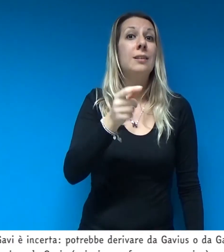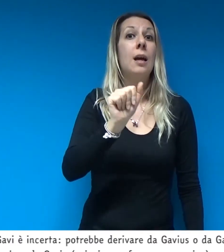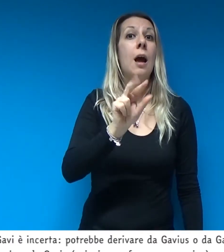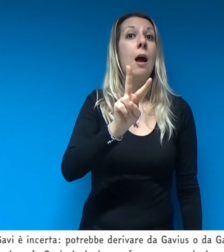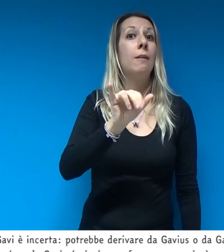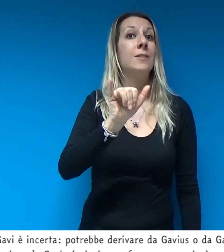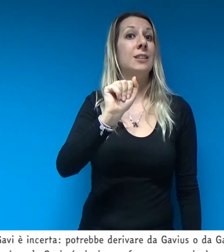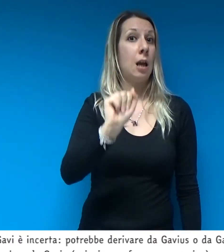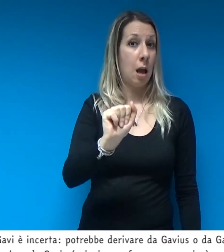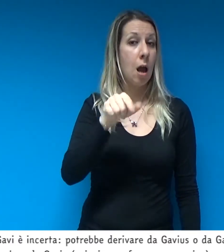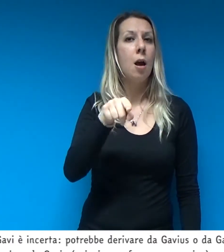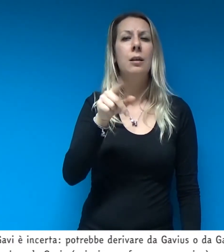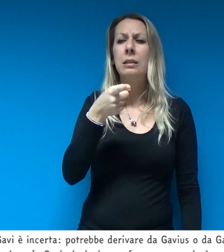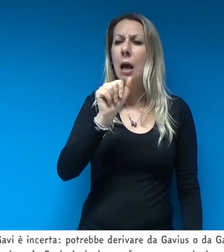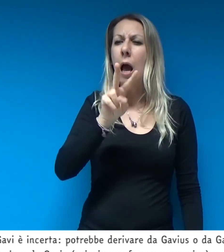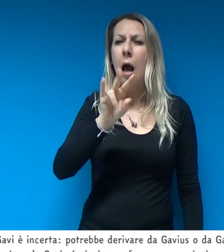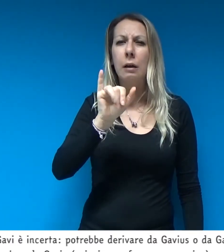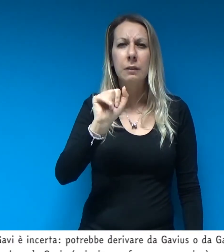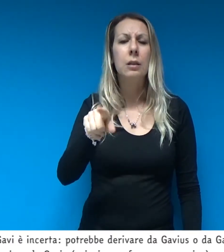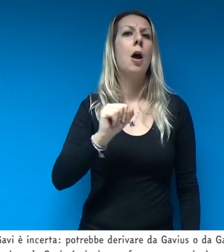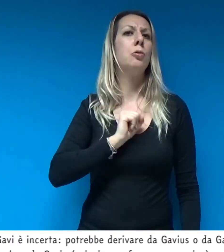o da Gavi, ovvero insediamento.